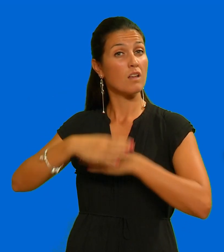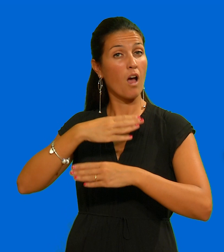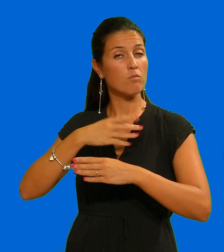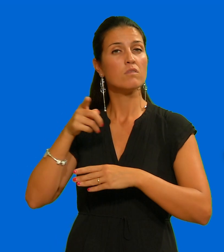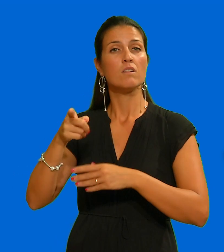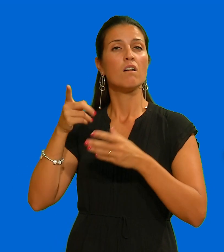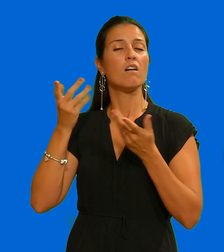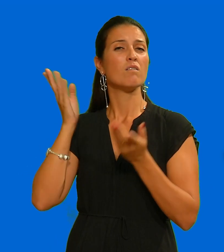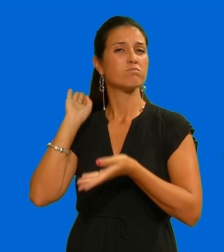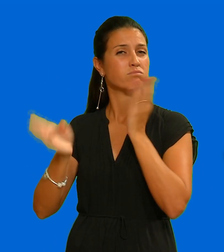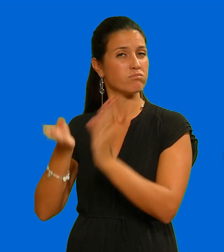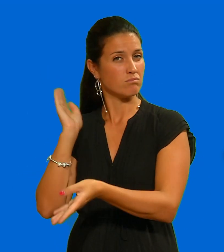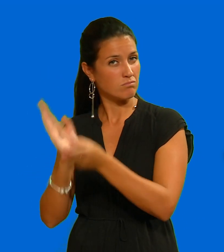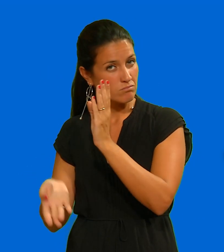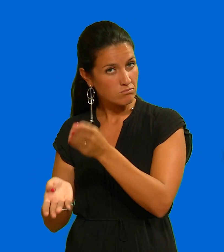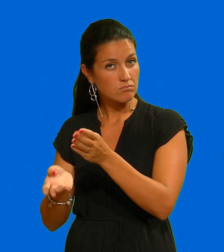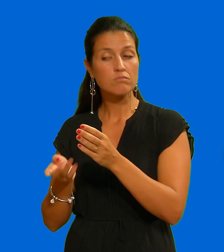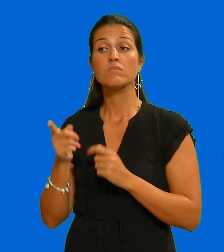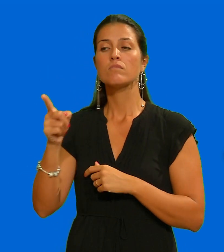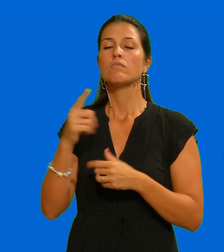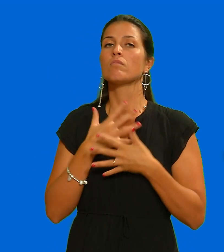Per il suo amore per la musica e il canto